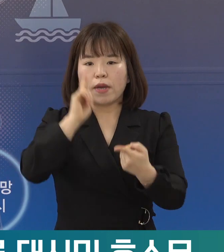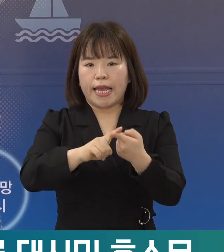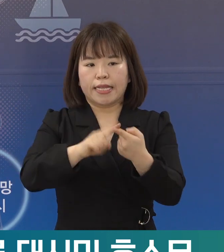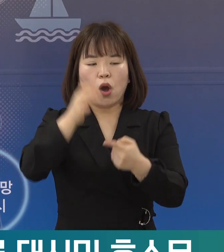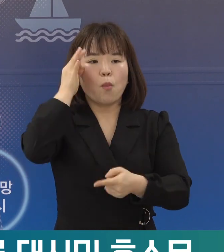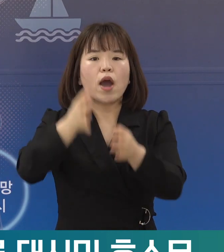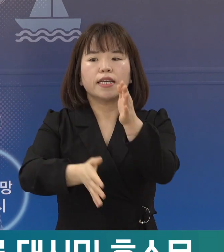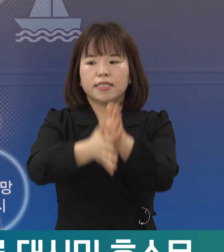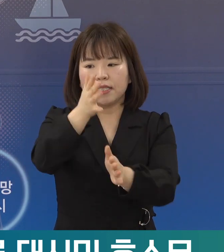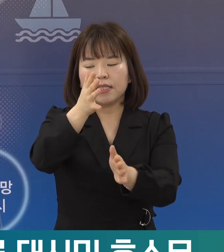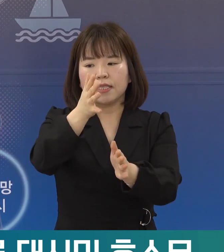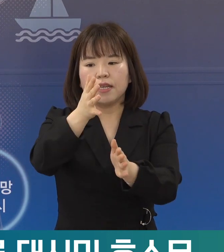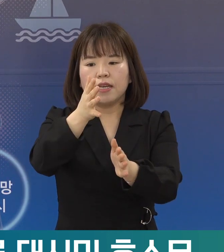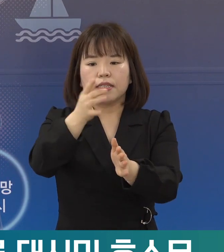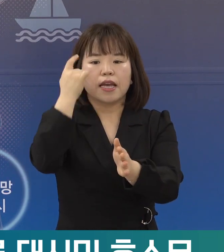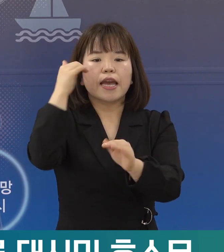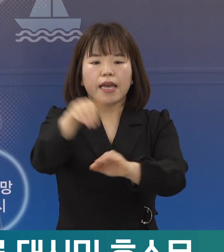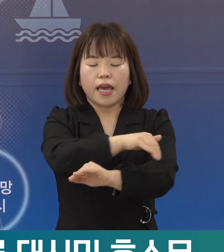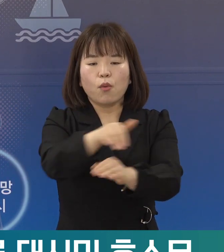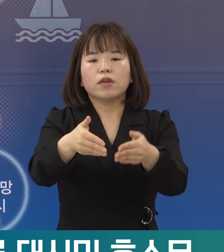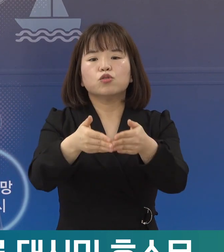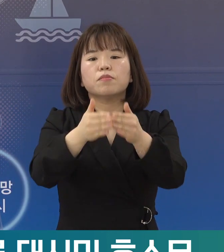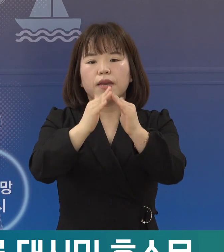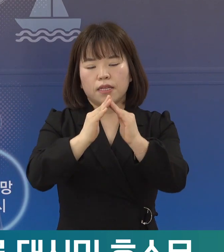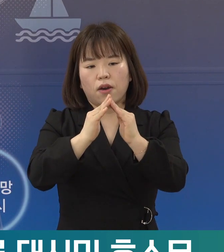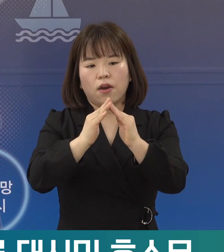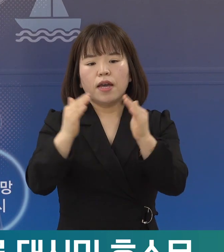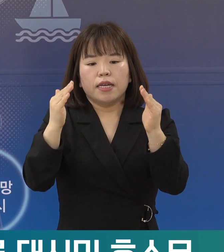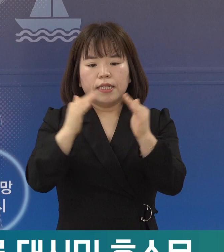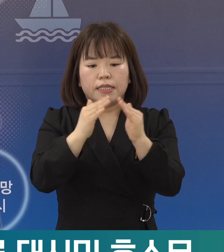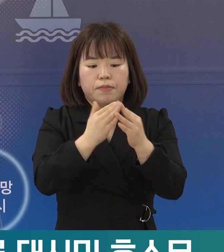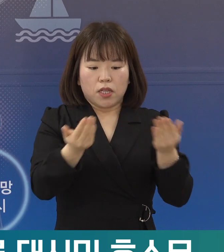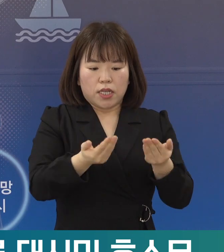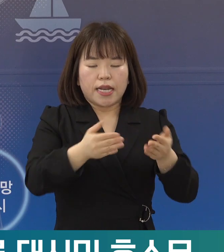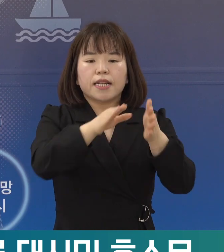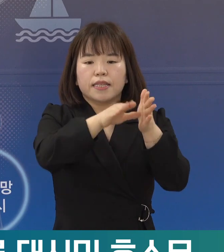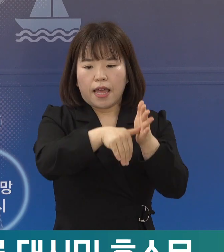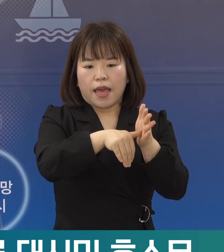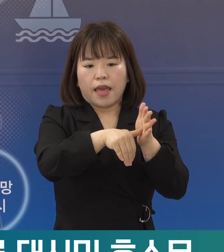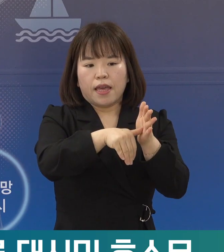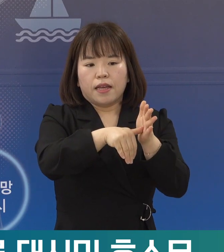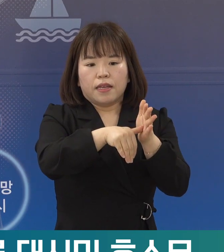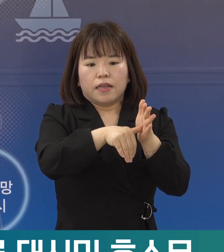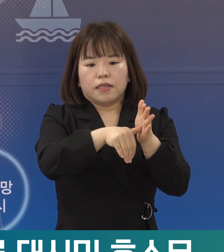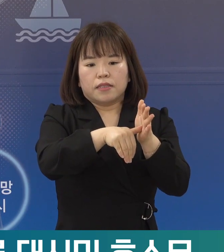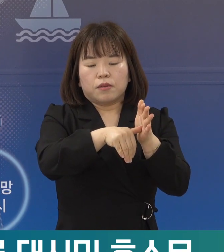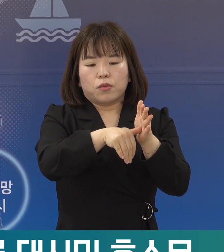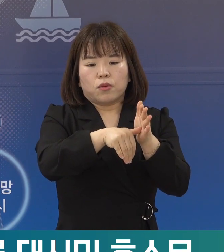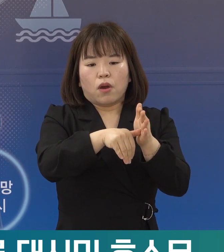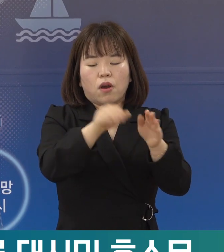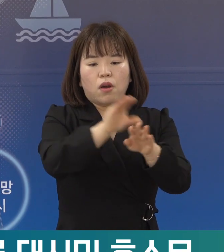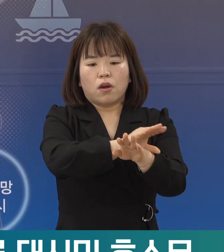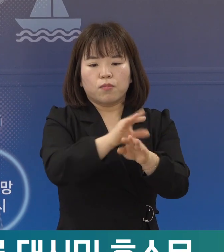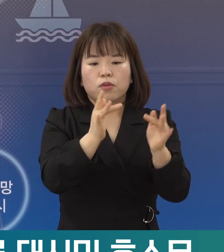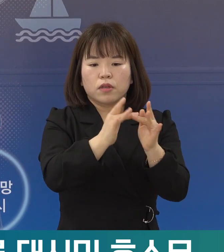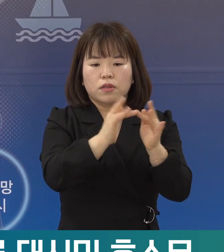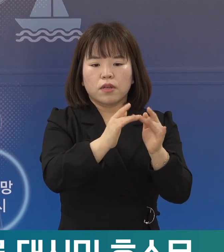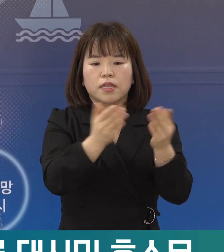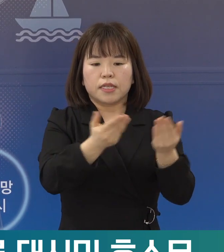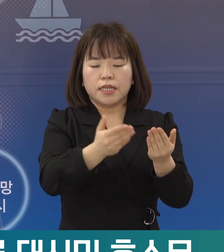행정업무 연속성 계획을 수립하여 재택근무 시에는 정부원격 근무 서비스를 활용하고